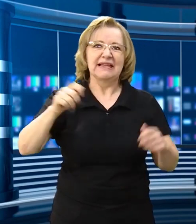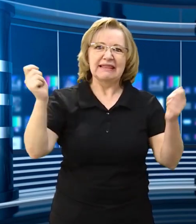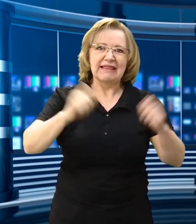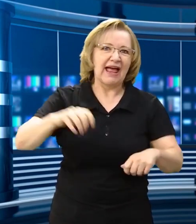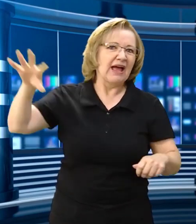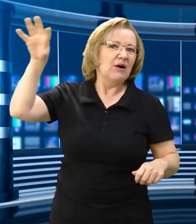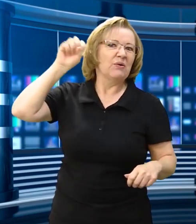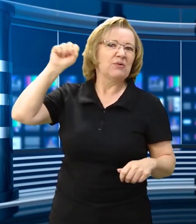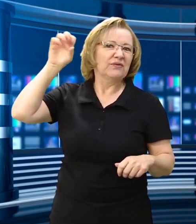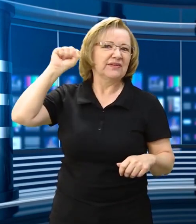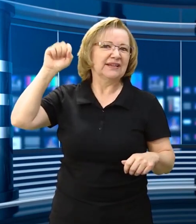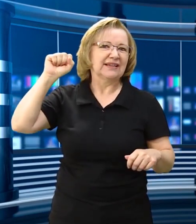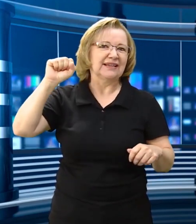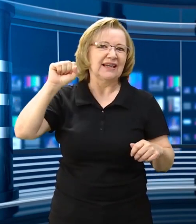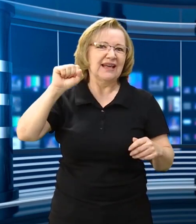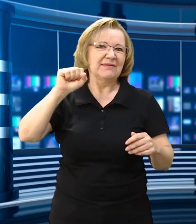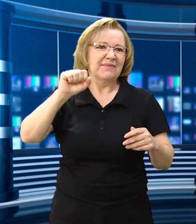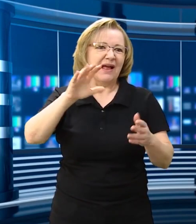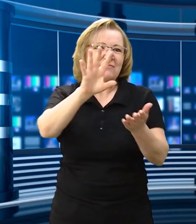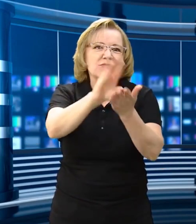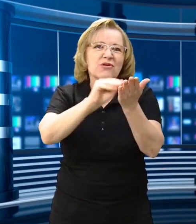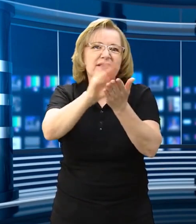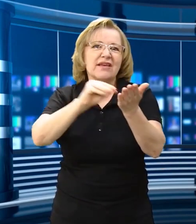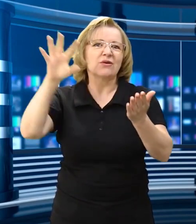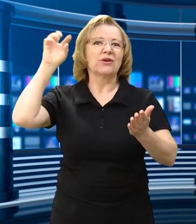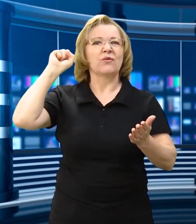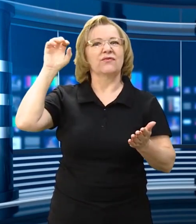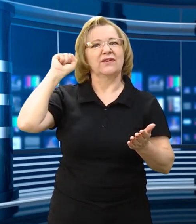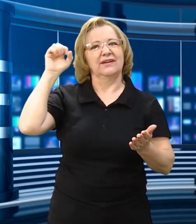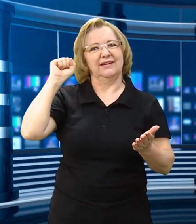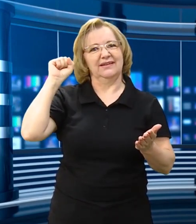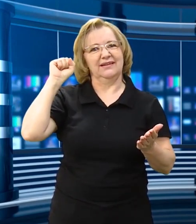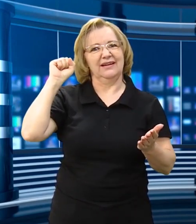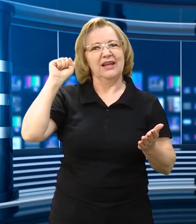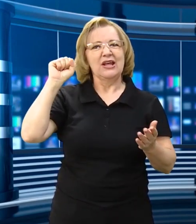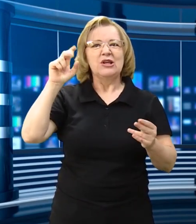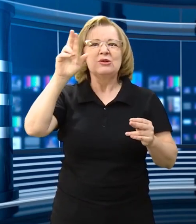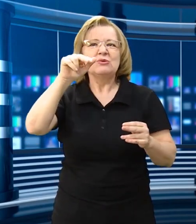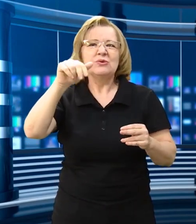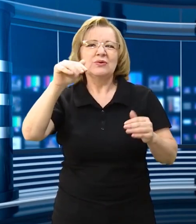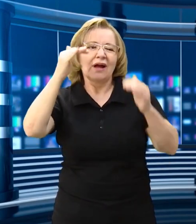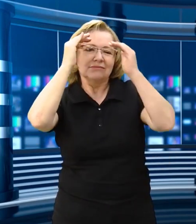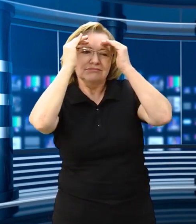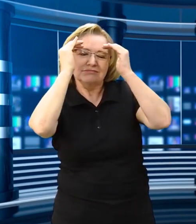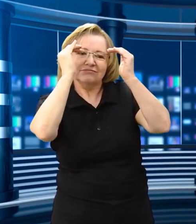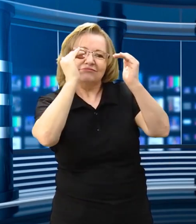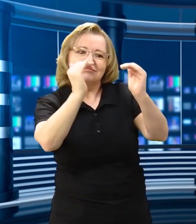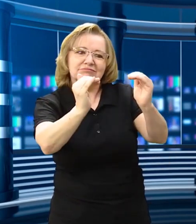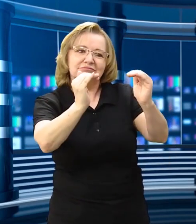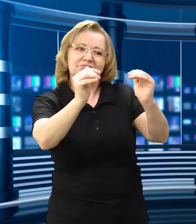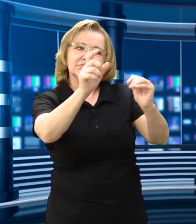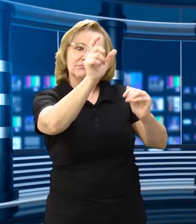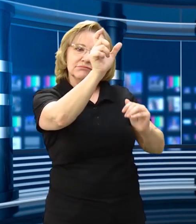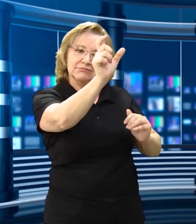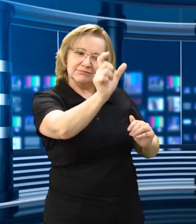enquanto fala, enquanto ouvir e falar, né? Então, é um modelo mais ouvintista, não tinham